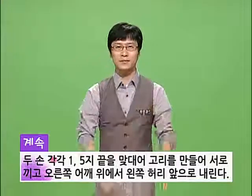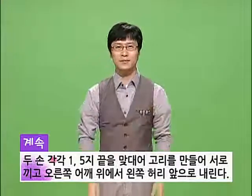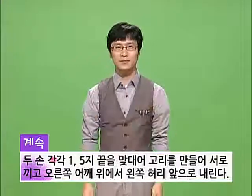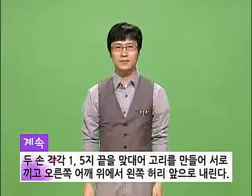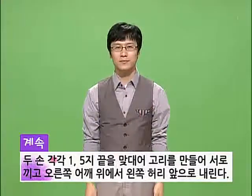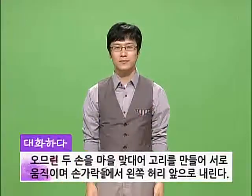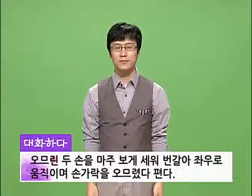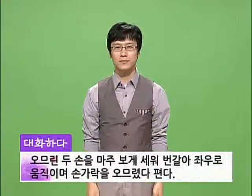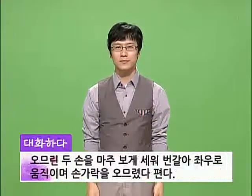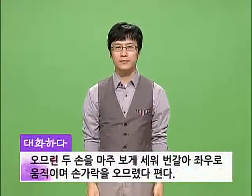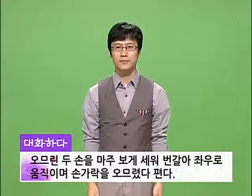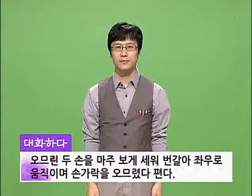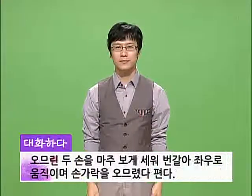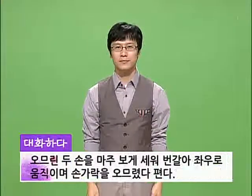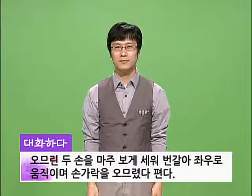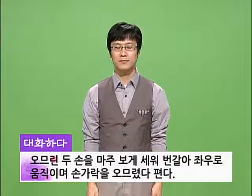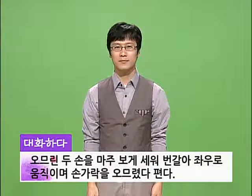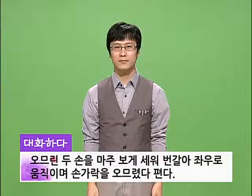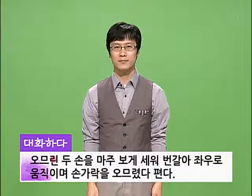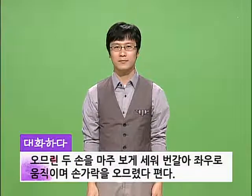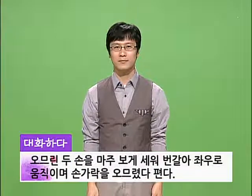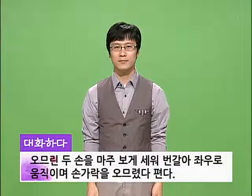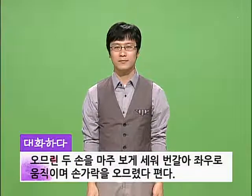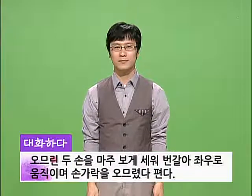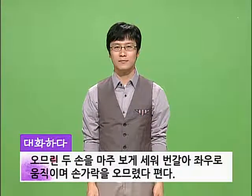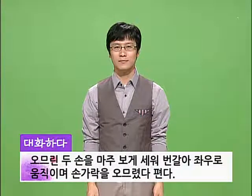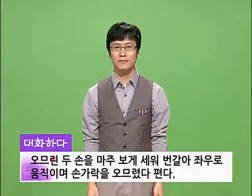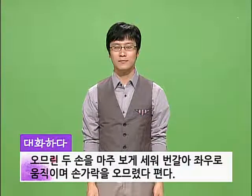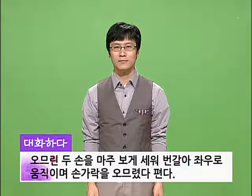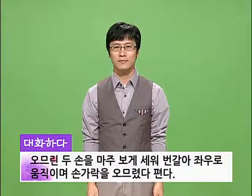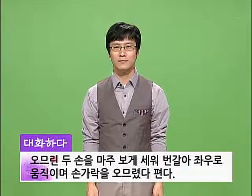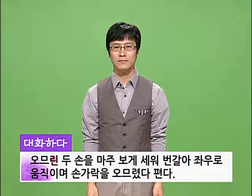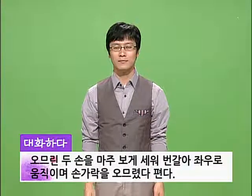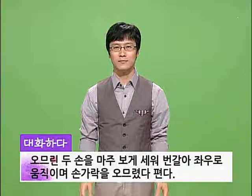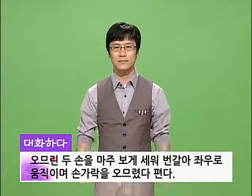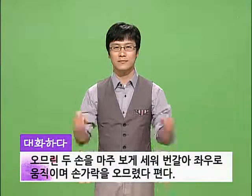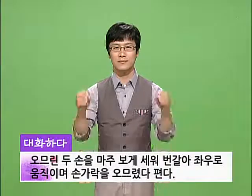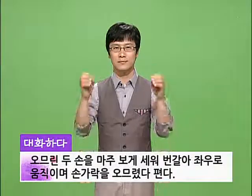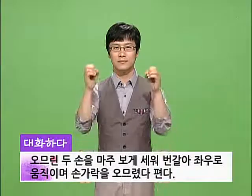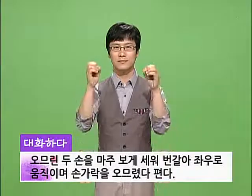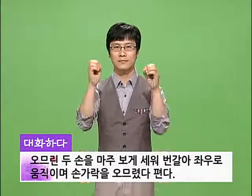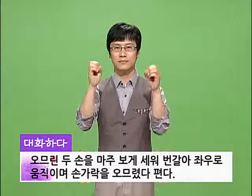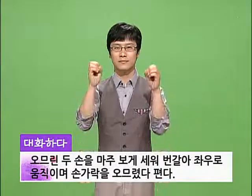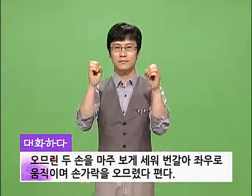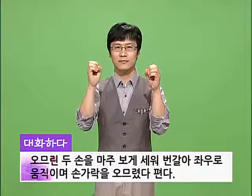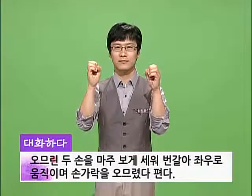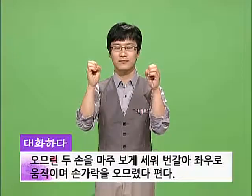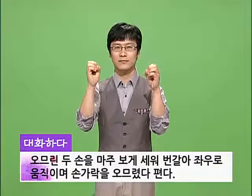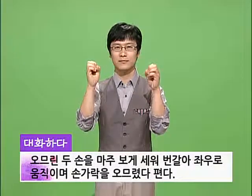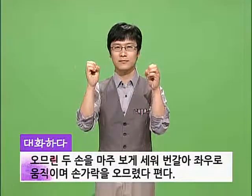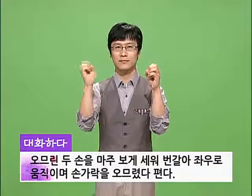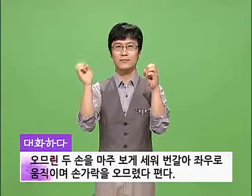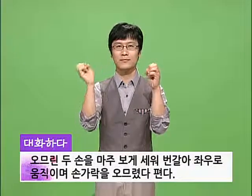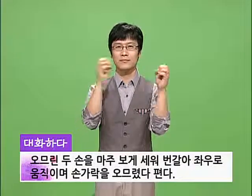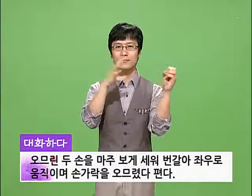대화하다 오므린 두 손을 마주보게 세워 번갈아 좌우로